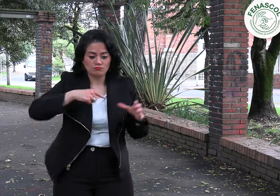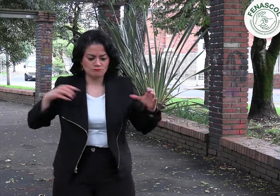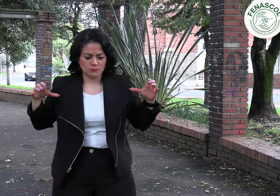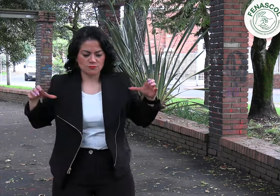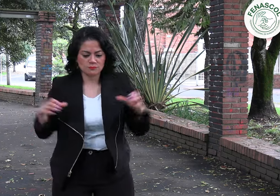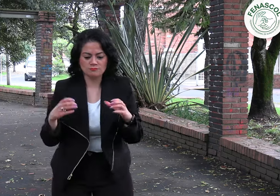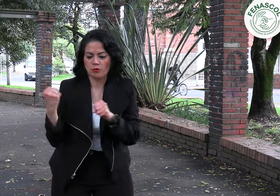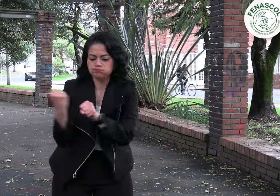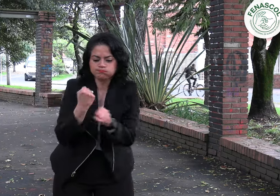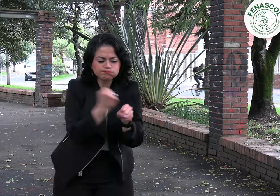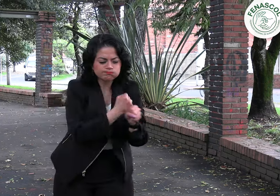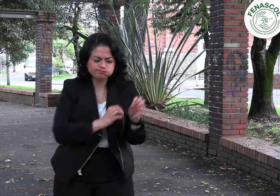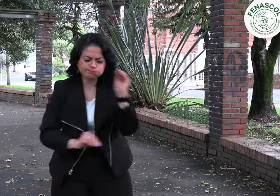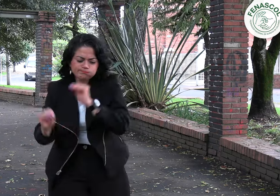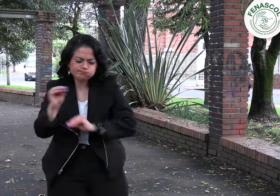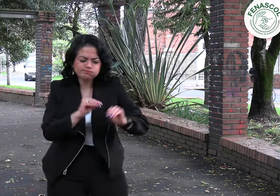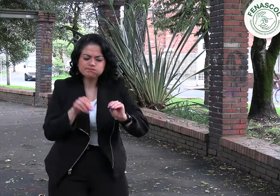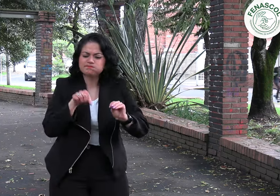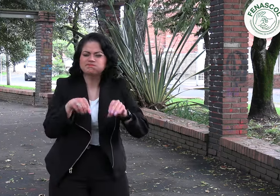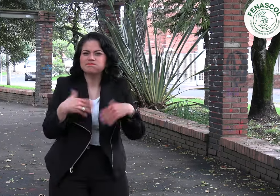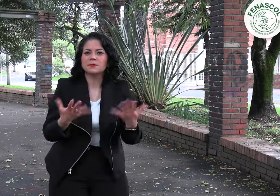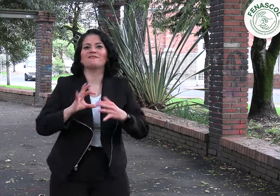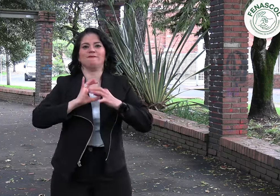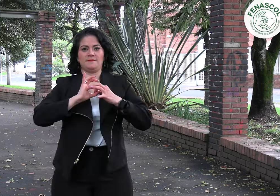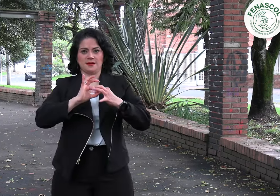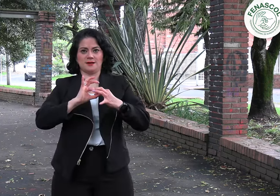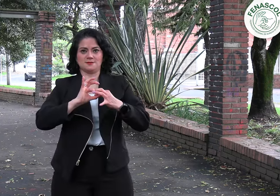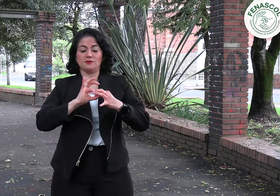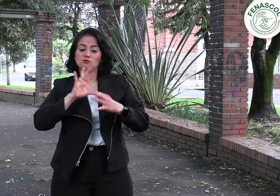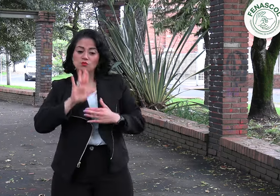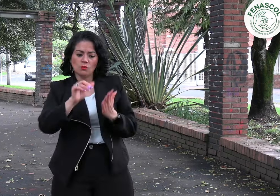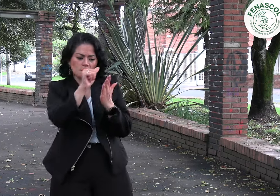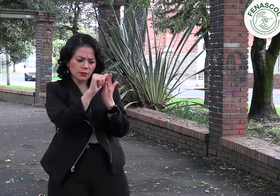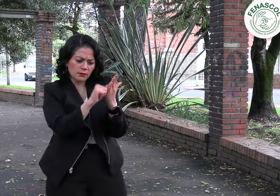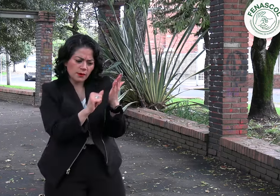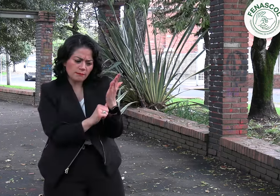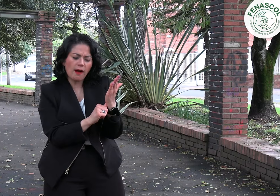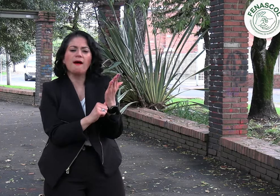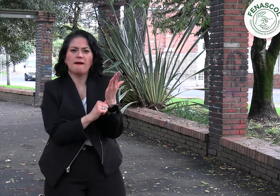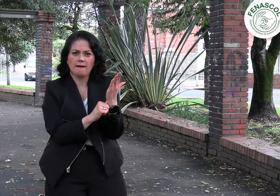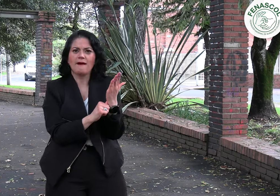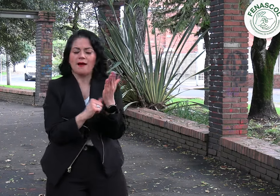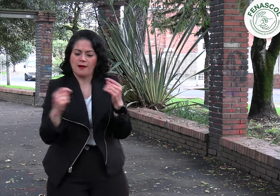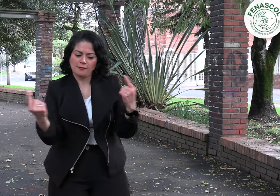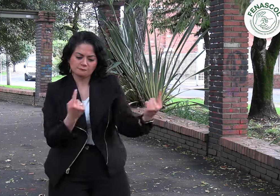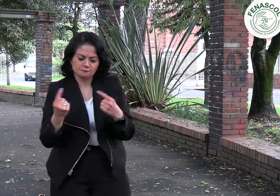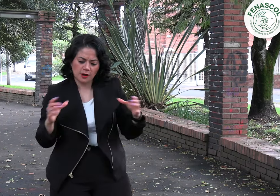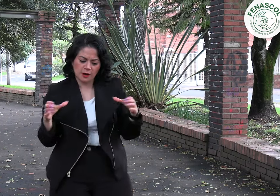En la actualidad llevamos a cabo un trabajo en equipo como parte del programa de Asociacionismo de FENASCOL